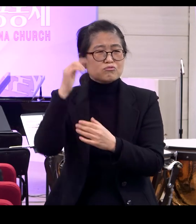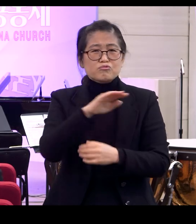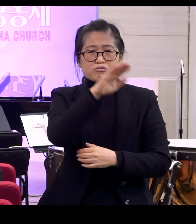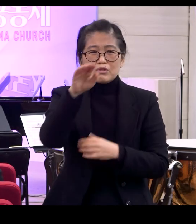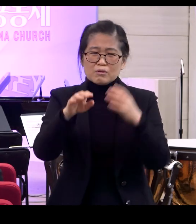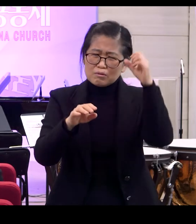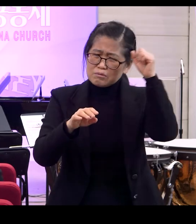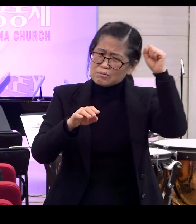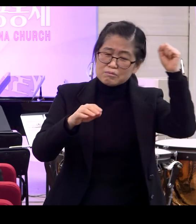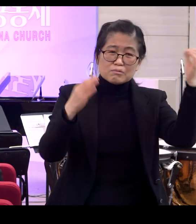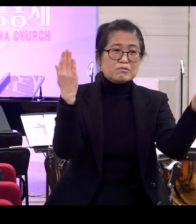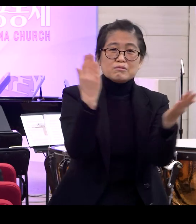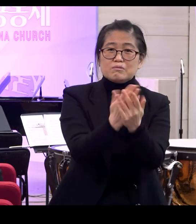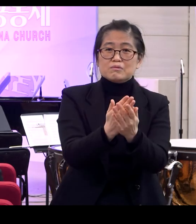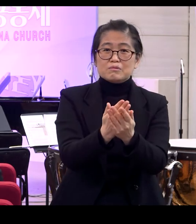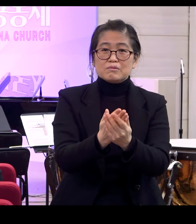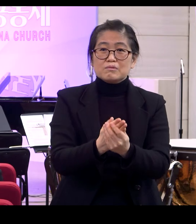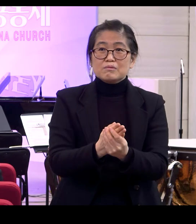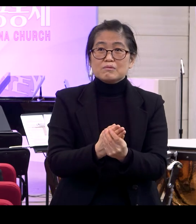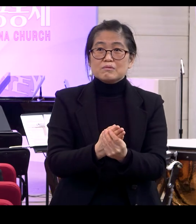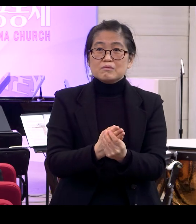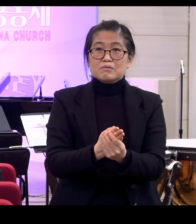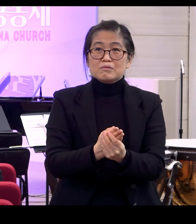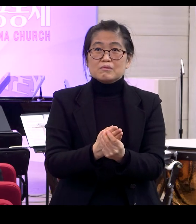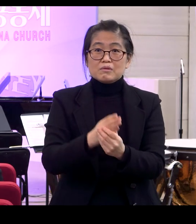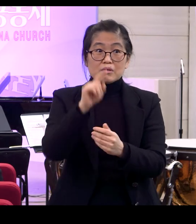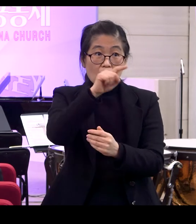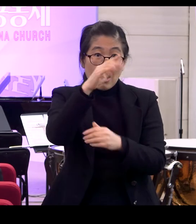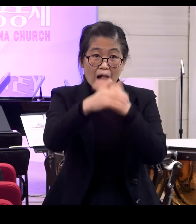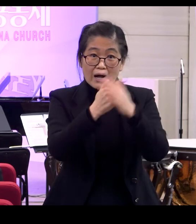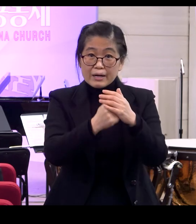그거 안 되는 거예요 그거는 하나님의 형상이 아니에요